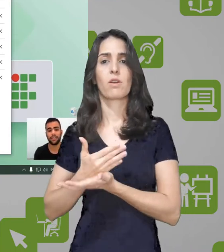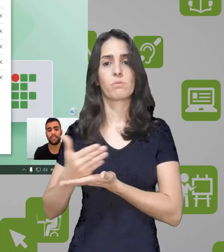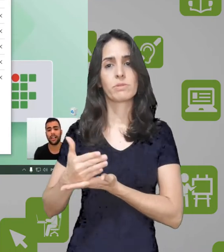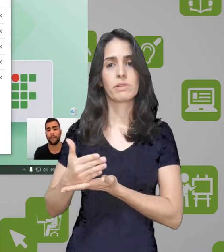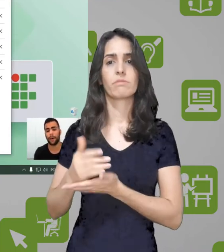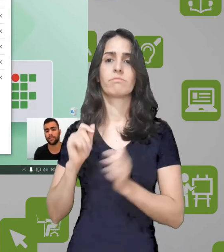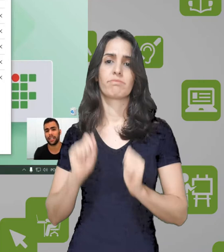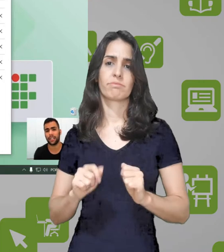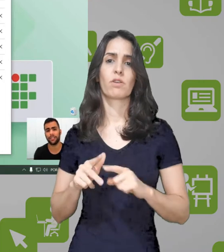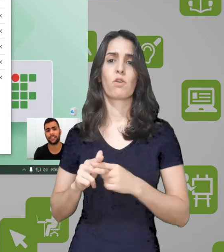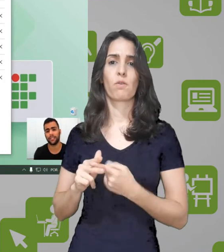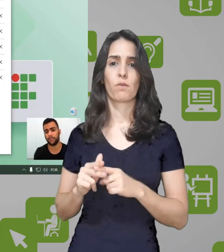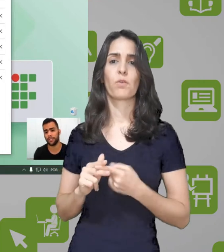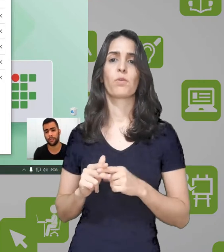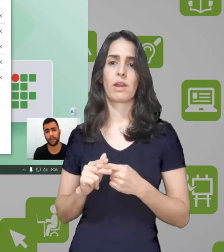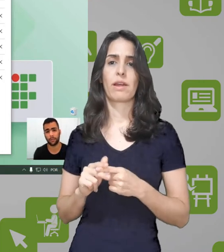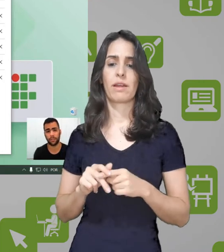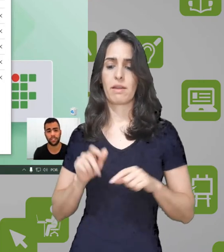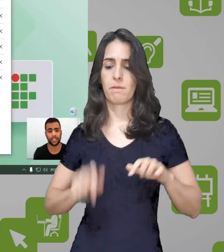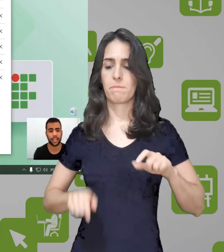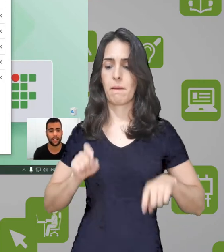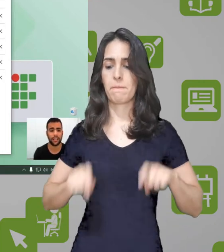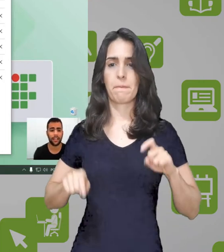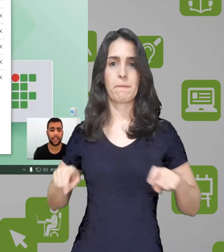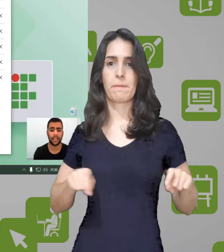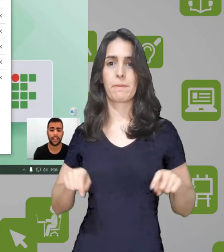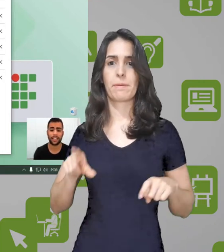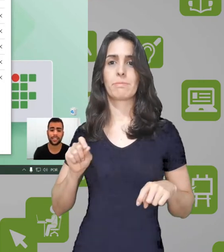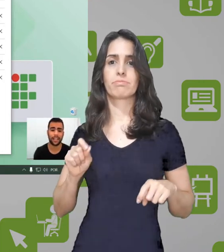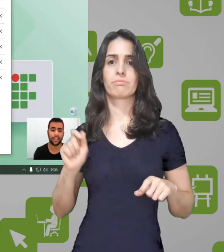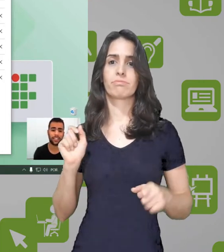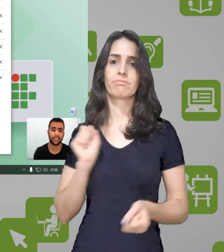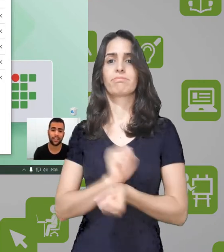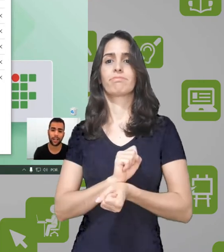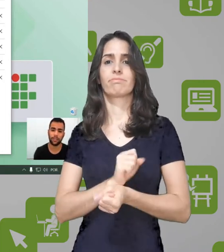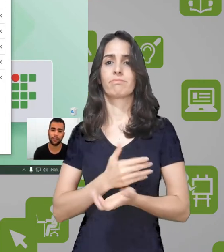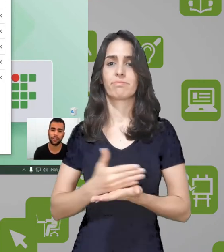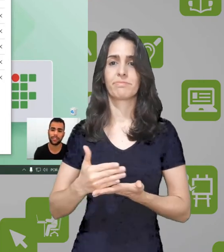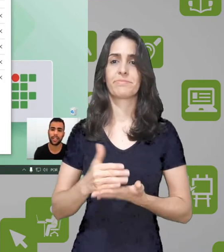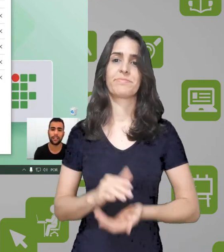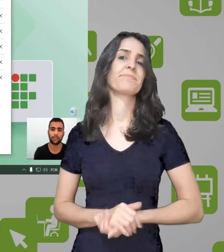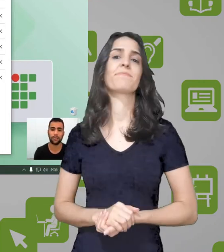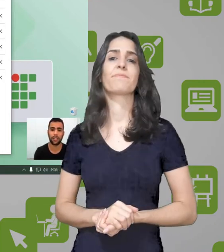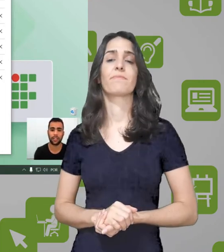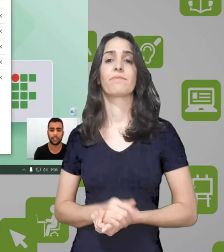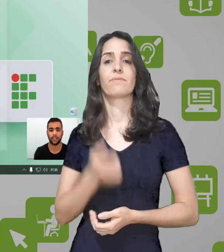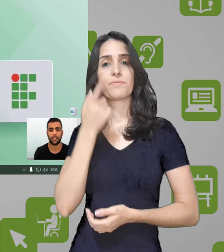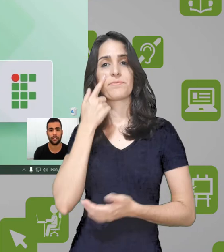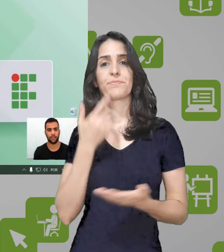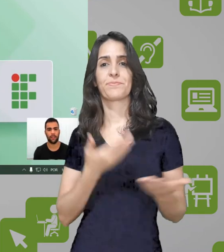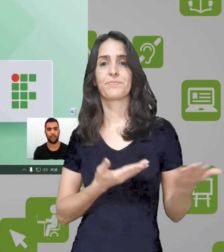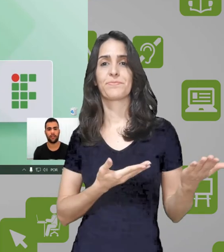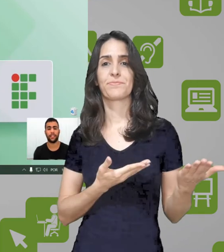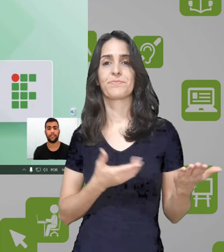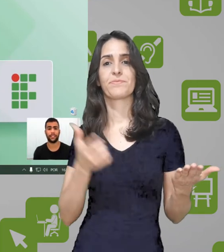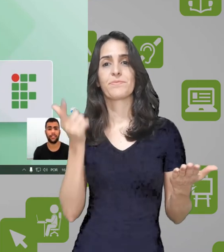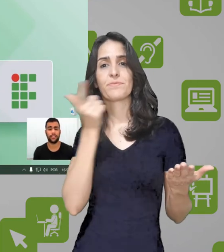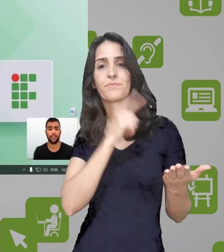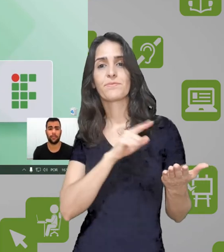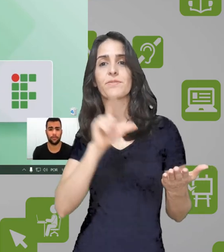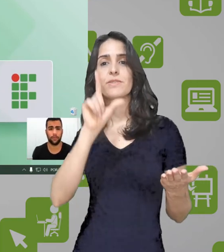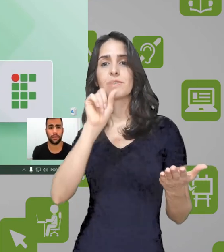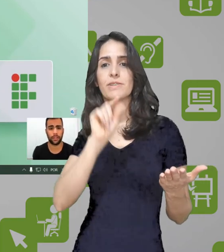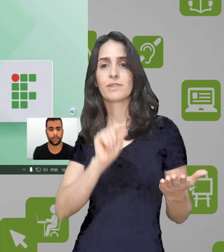tanto para iniciar, pausar a gravação, fazer uma captura de tela, as teclas de atalho que vocês querem escolher. Na interface